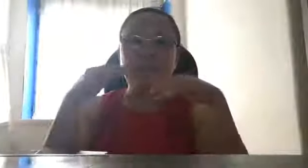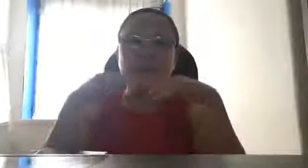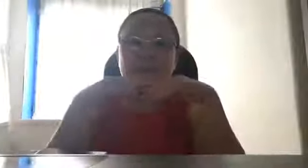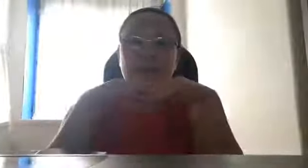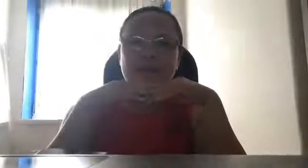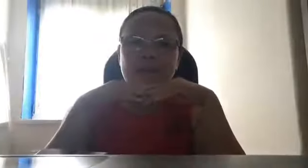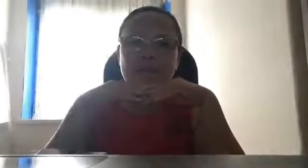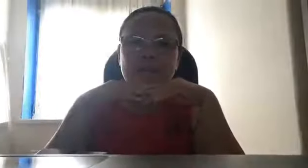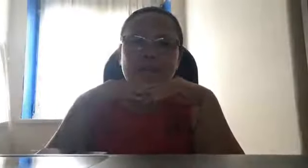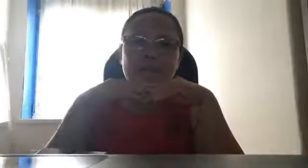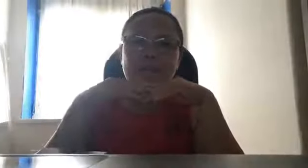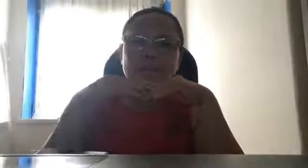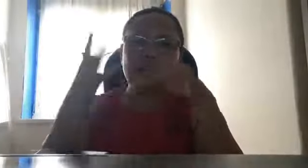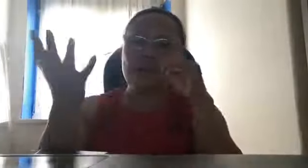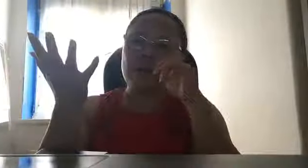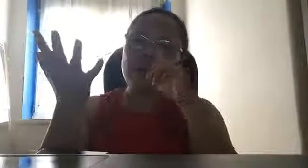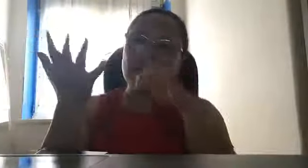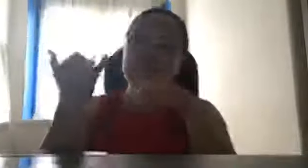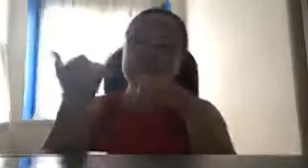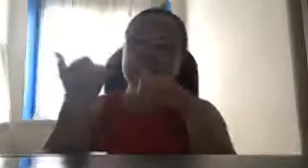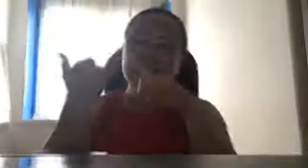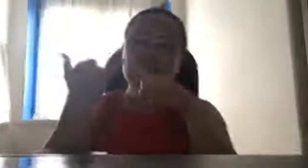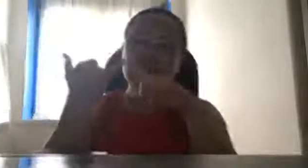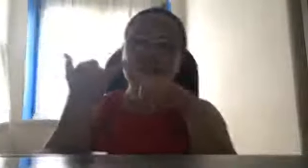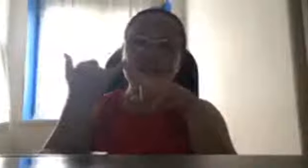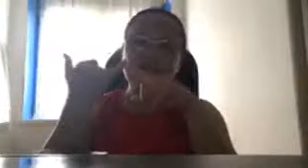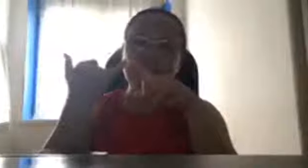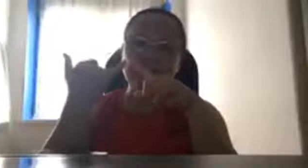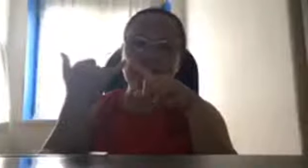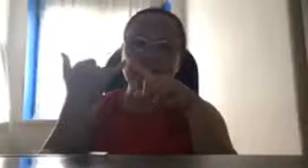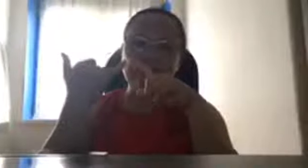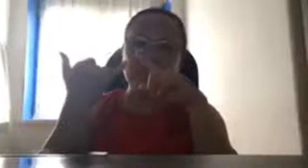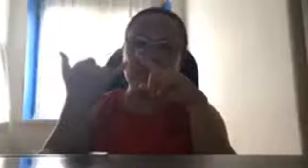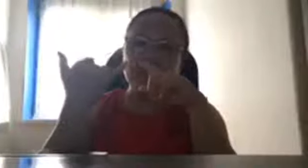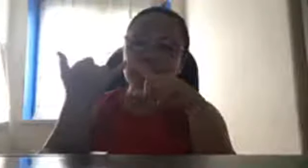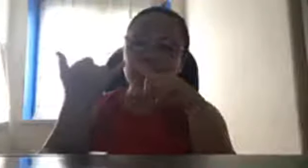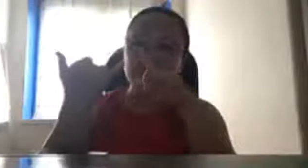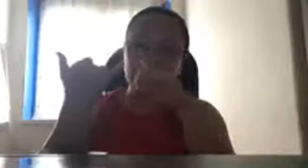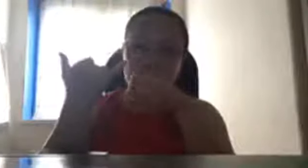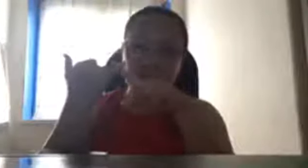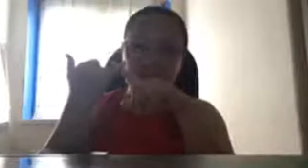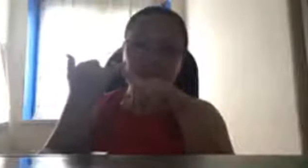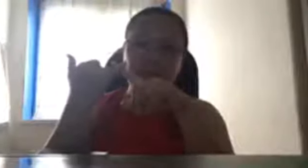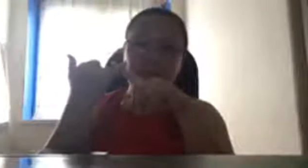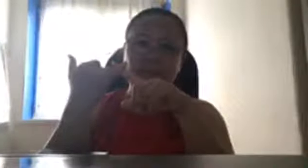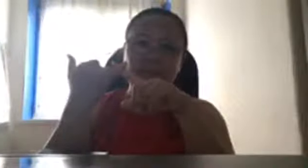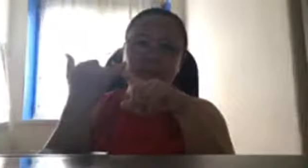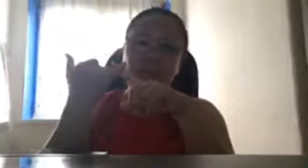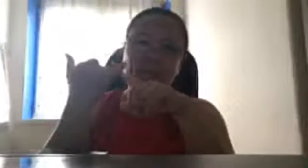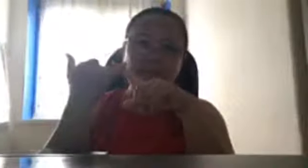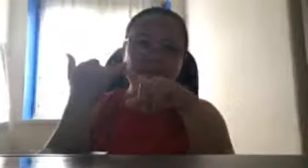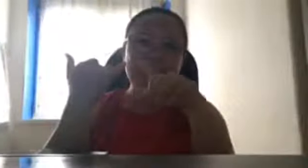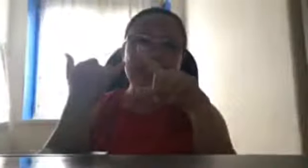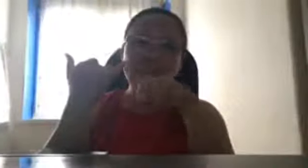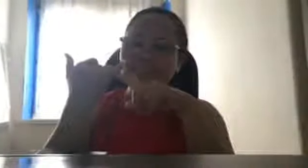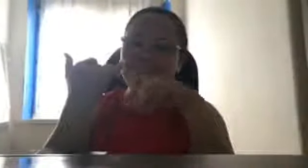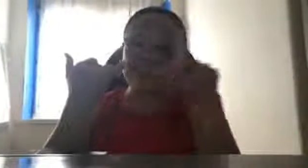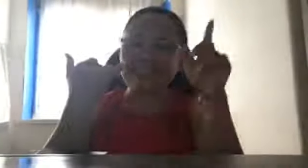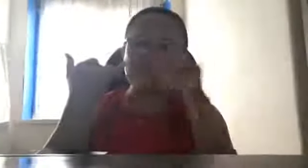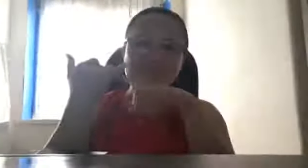bata pa kami, ang lagi namin, nagre-report kami, anonymous sa police. Ang mga police, hindi yan kami